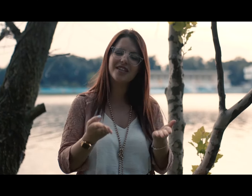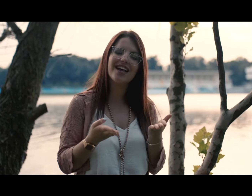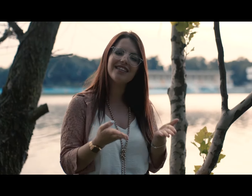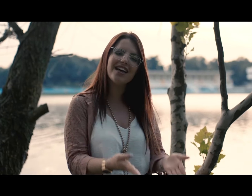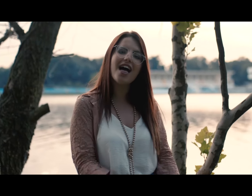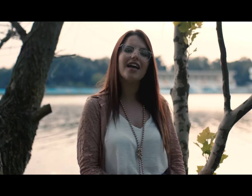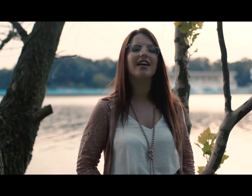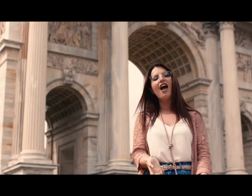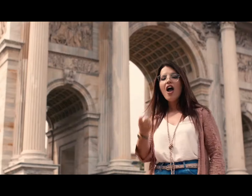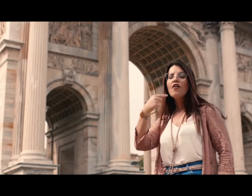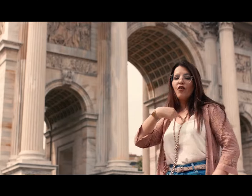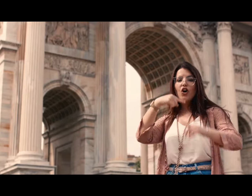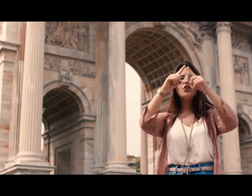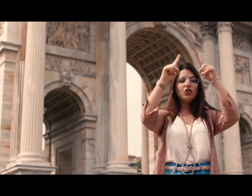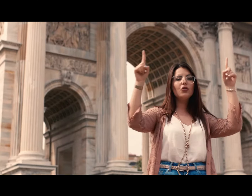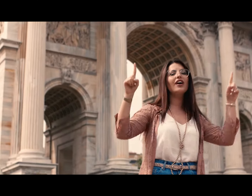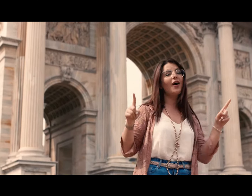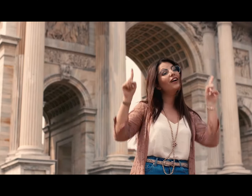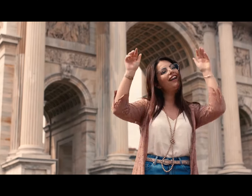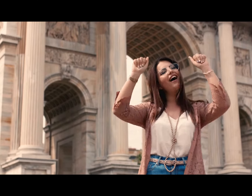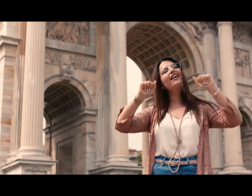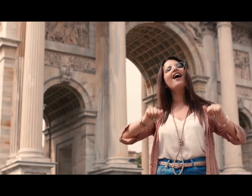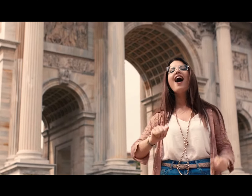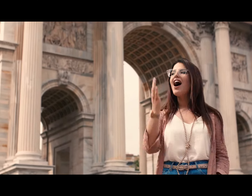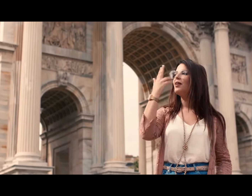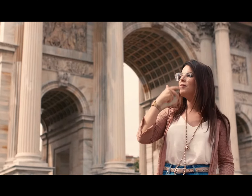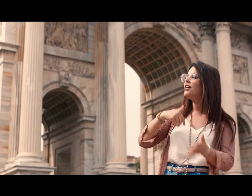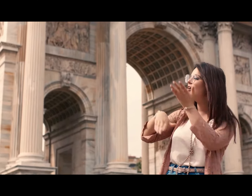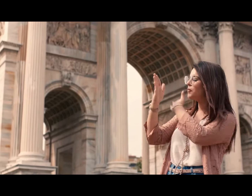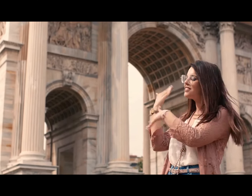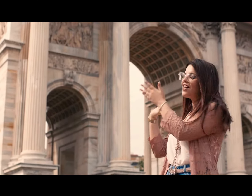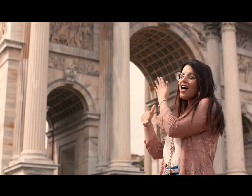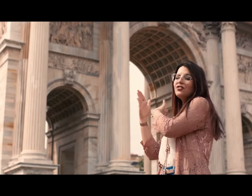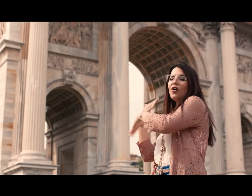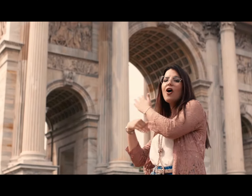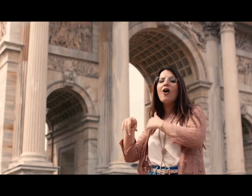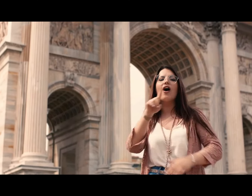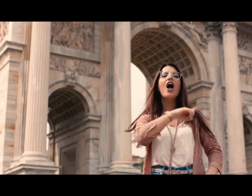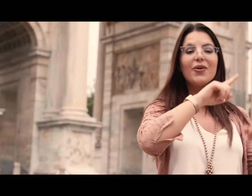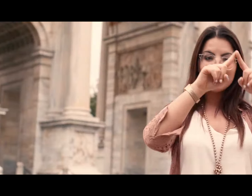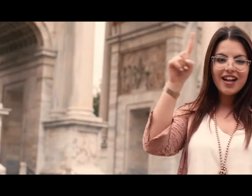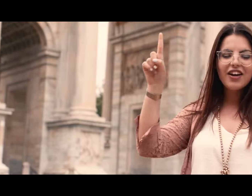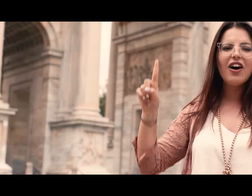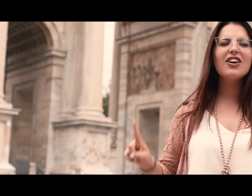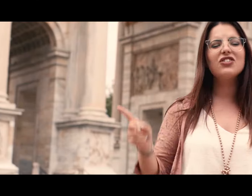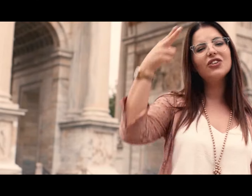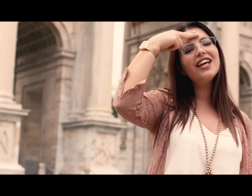presente Voglio chiudere una club al mio passato Un negozio di